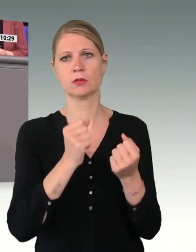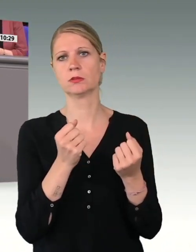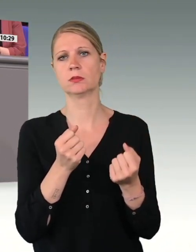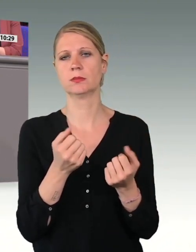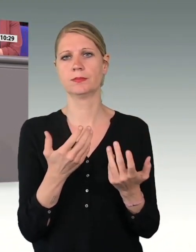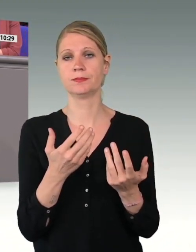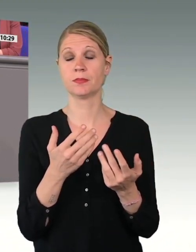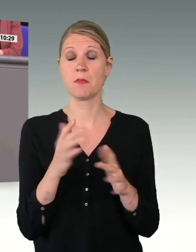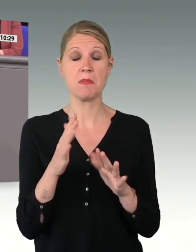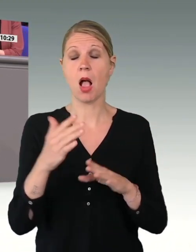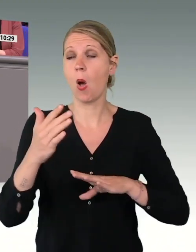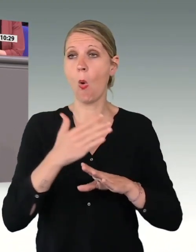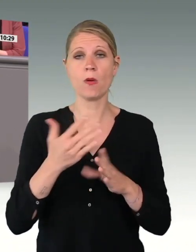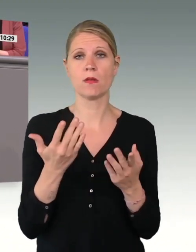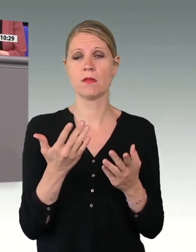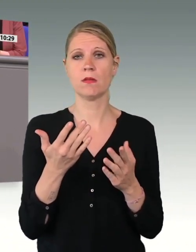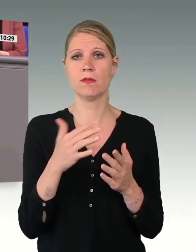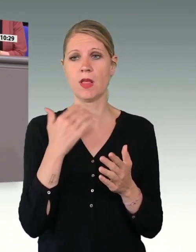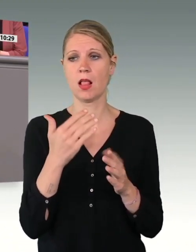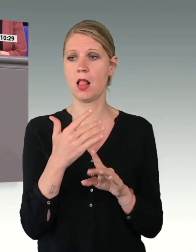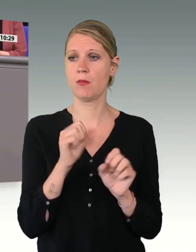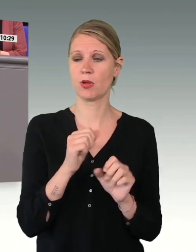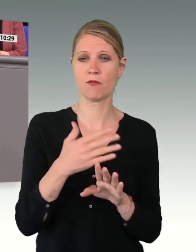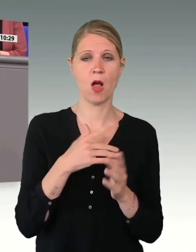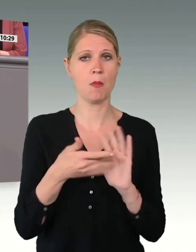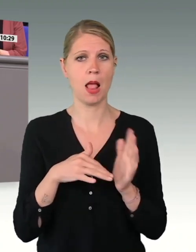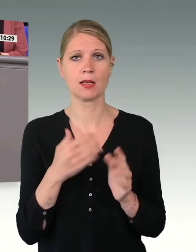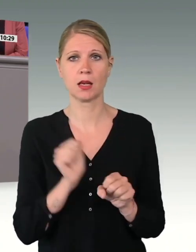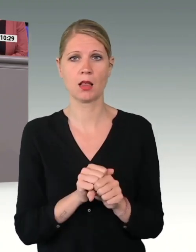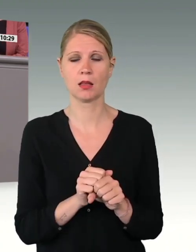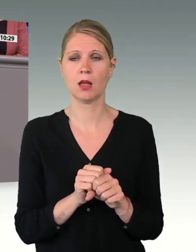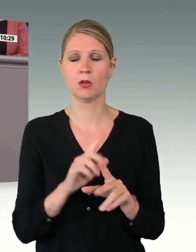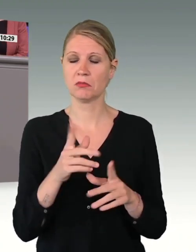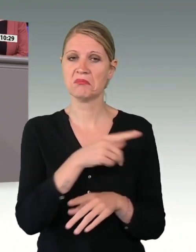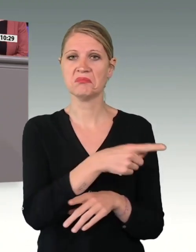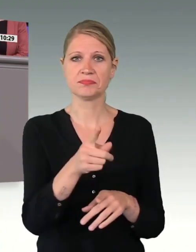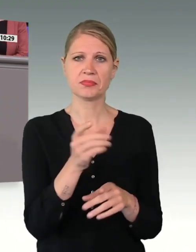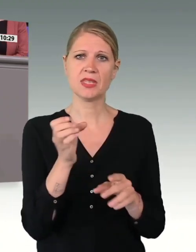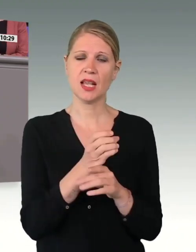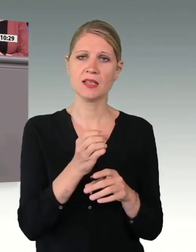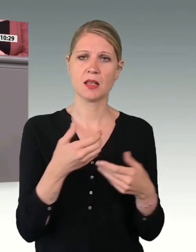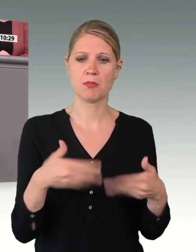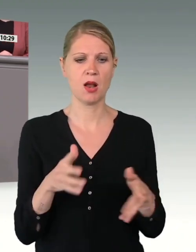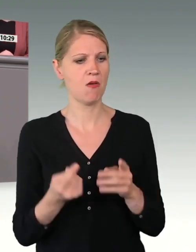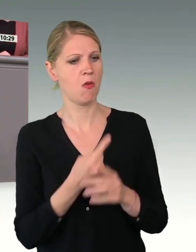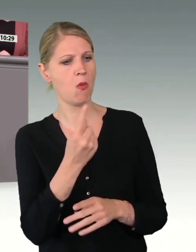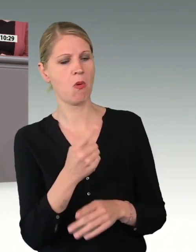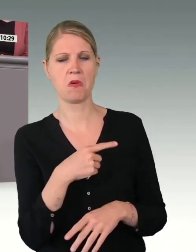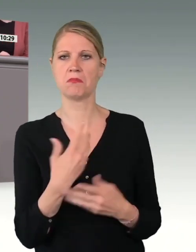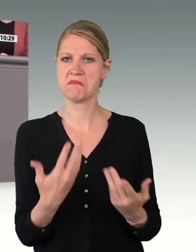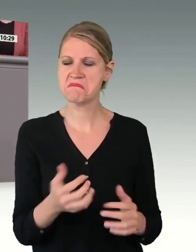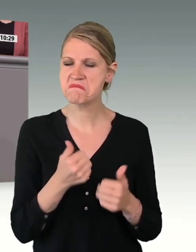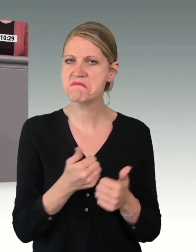Vorlaufzeiten und mit hoher Einsatzbereitschaft waren unsere Soldatinnen und Soldaten auch im